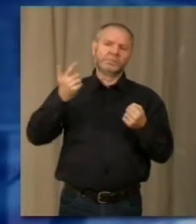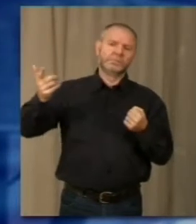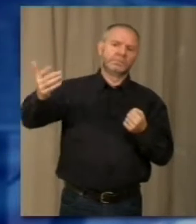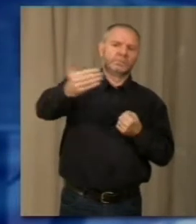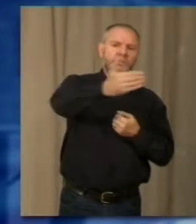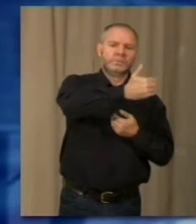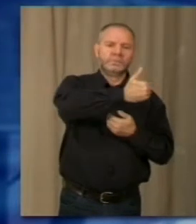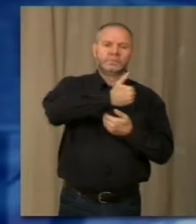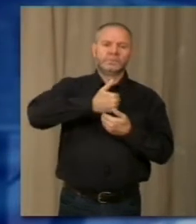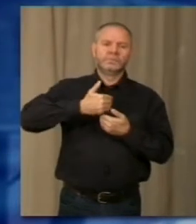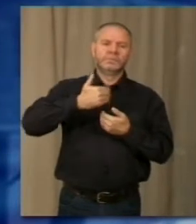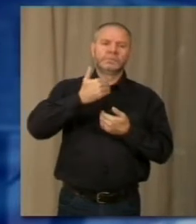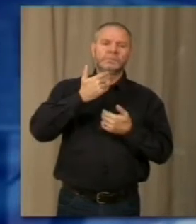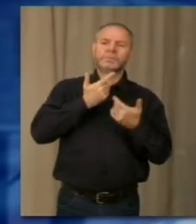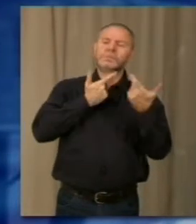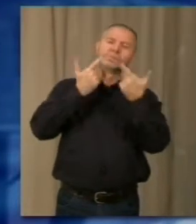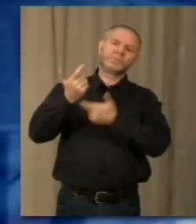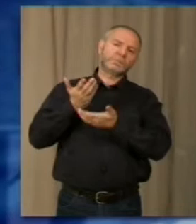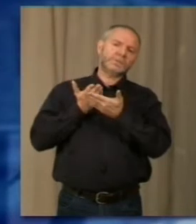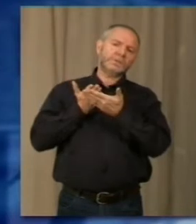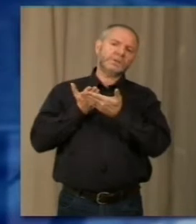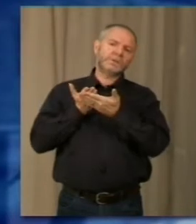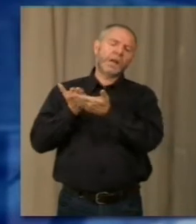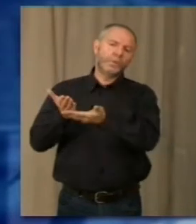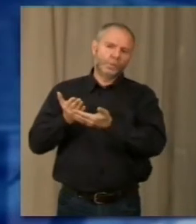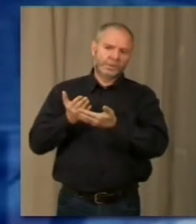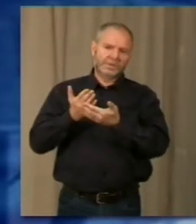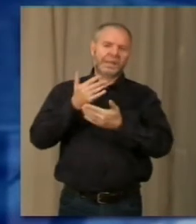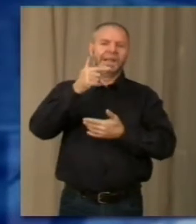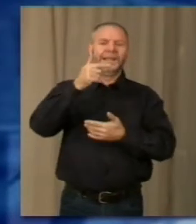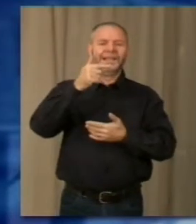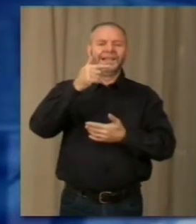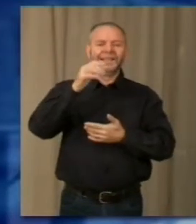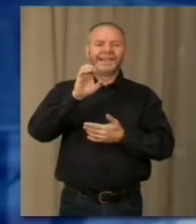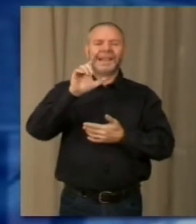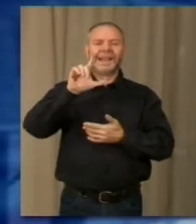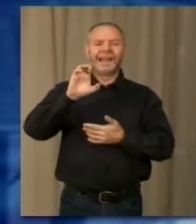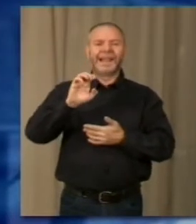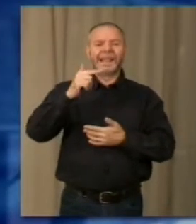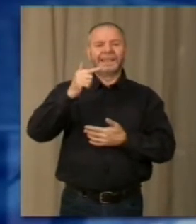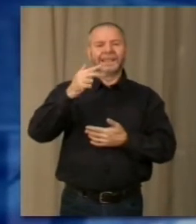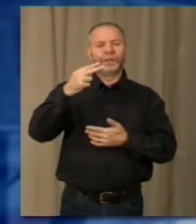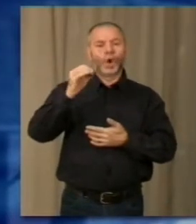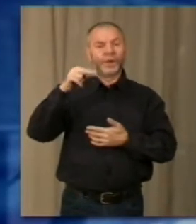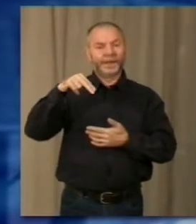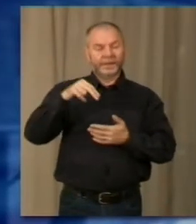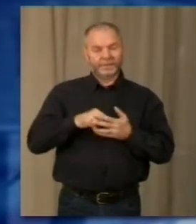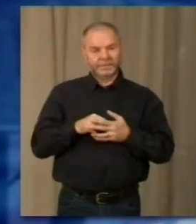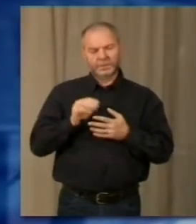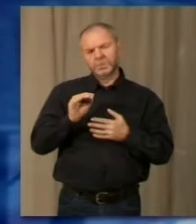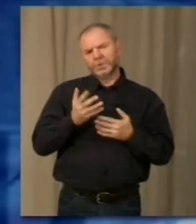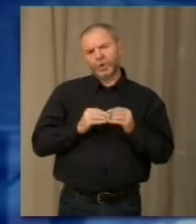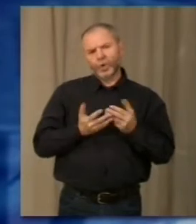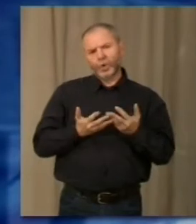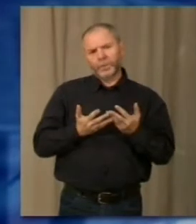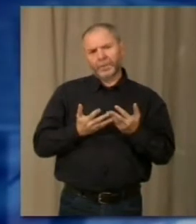aiutare in qualche modo a promuovere le attività di Teleton. Ma in che modo anche nel corso dell'anno e non solo in questa